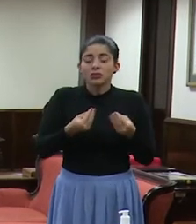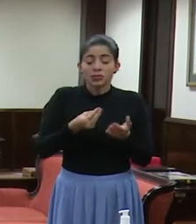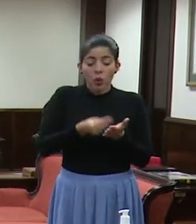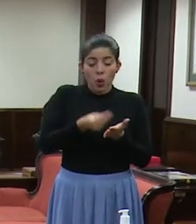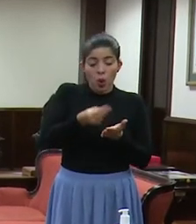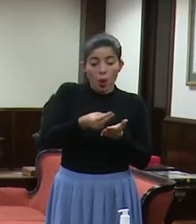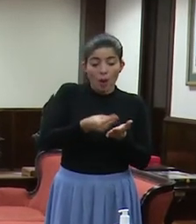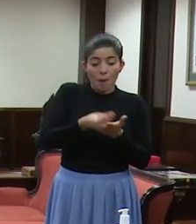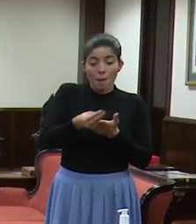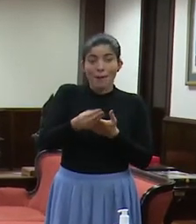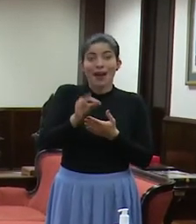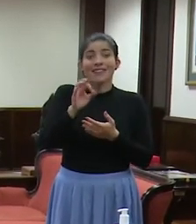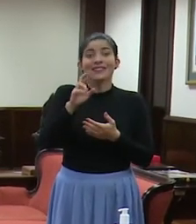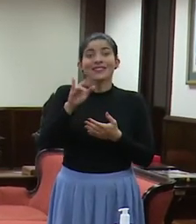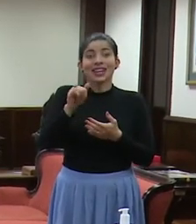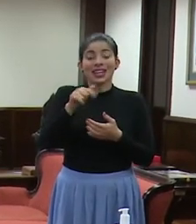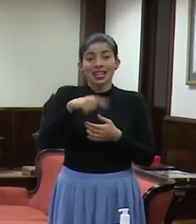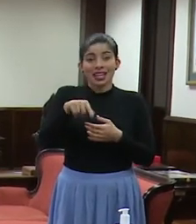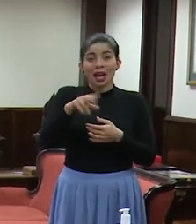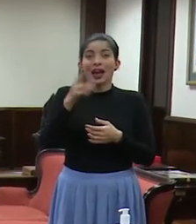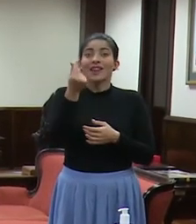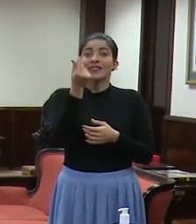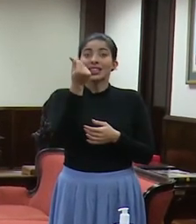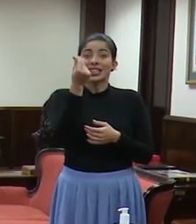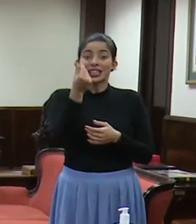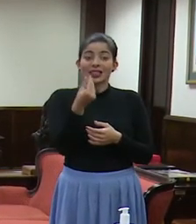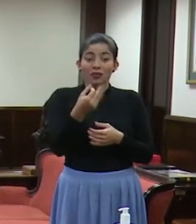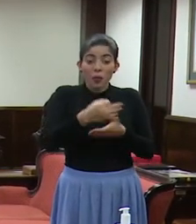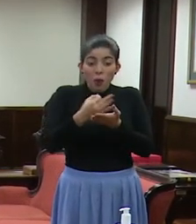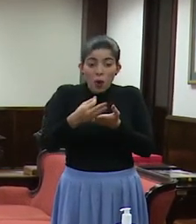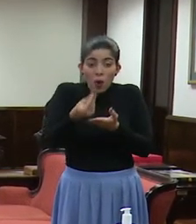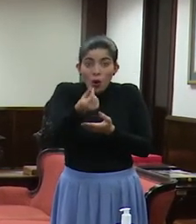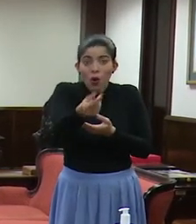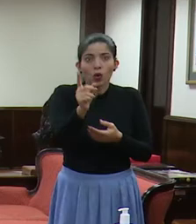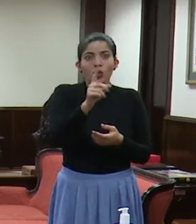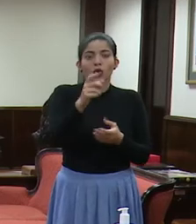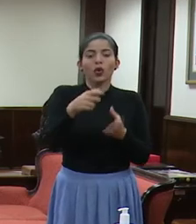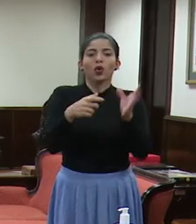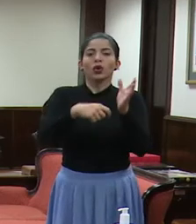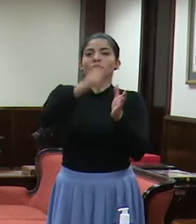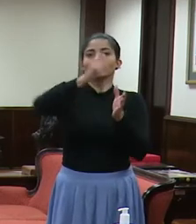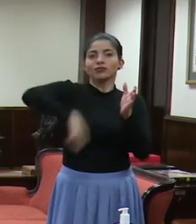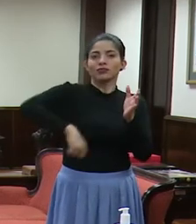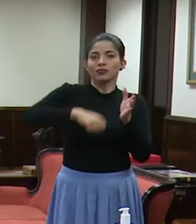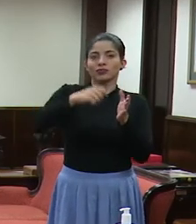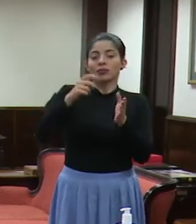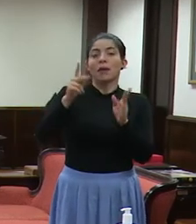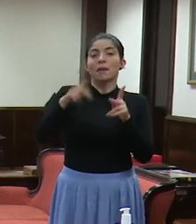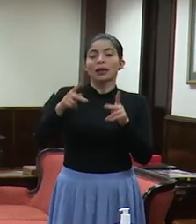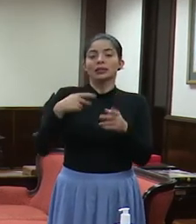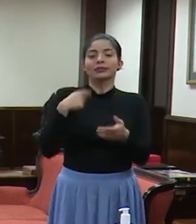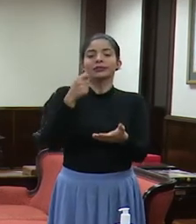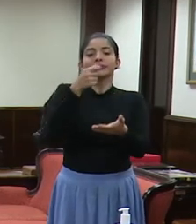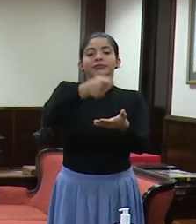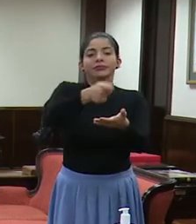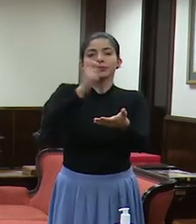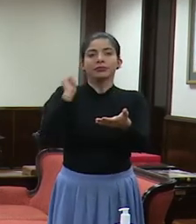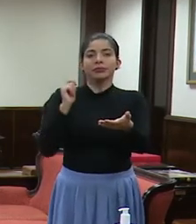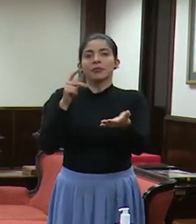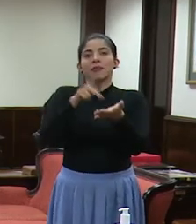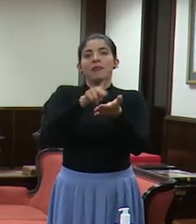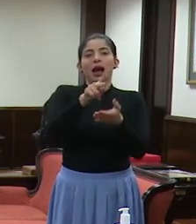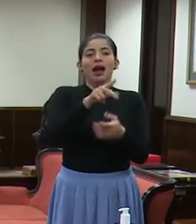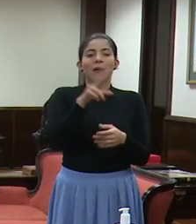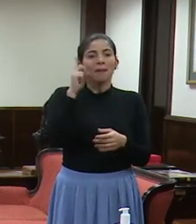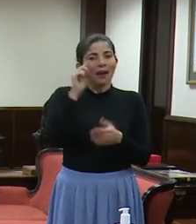compras en la feria no sean con efectivo, monedas, billetes, sino con datáfono, como se hace. Entonces, nada más que la gente pueda pagar